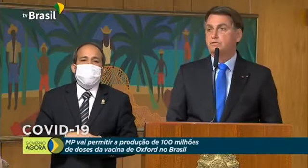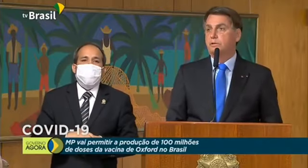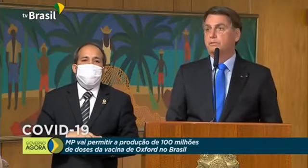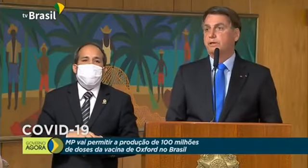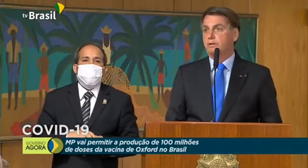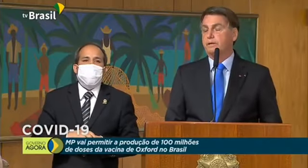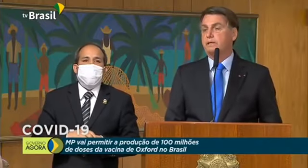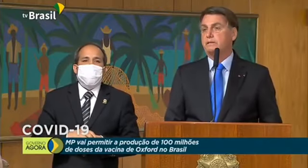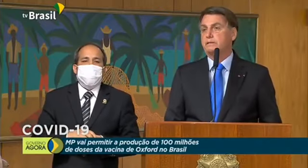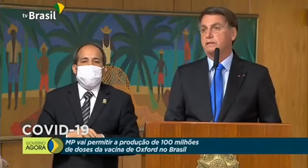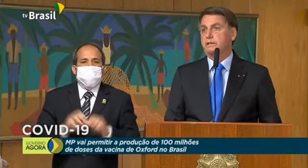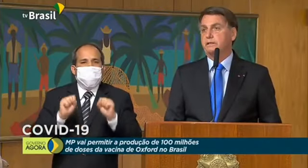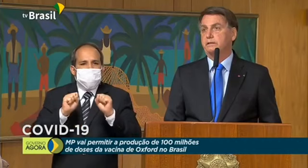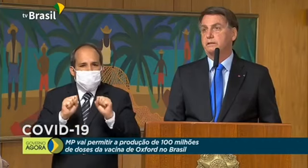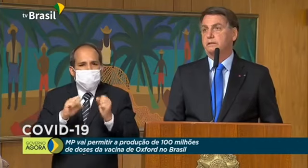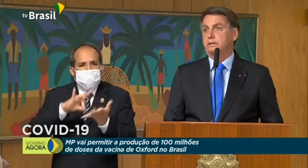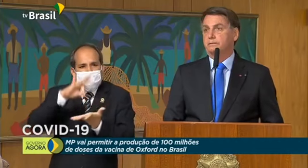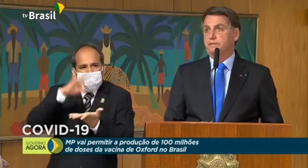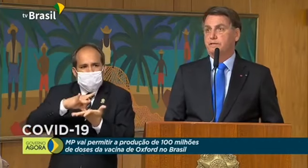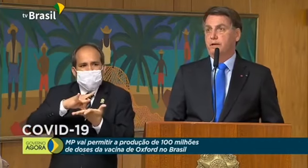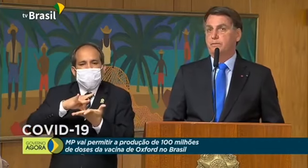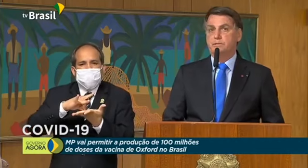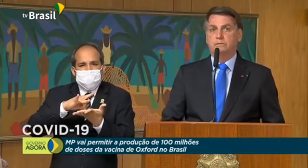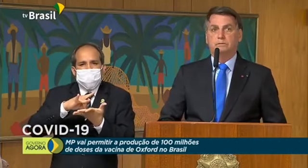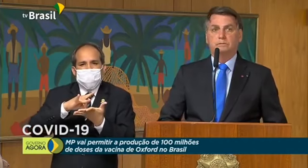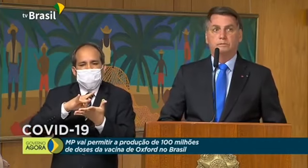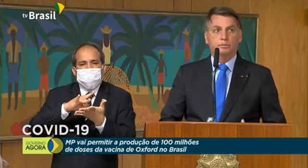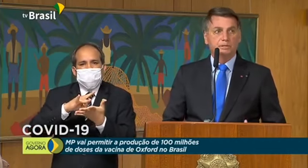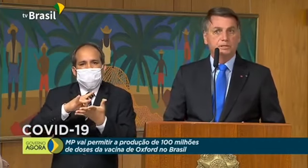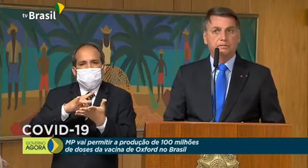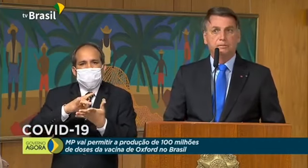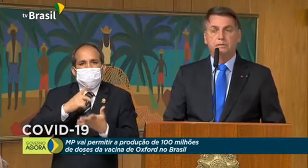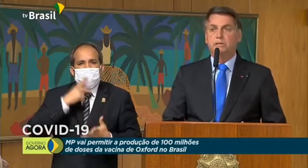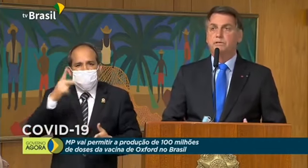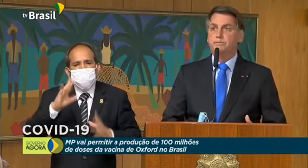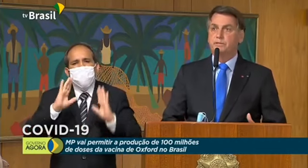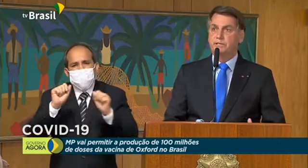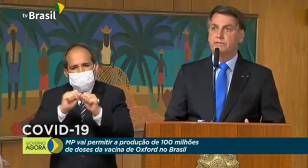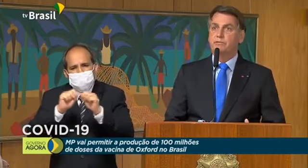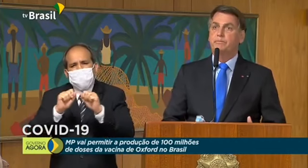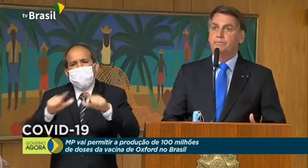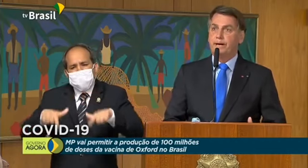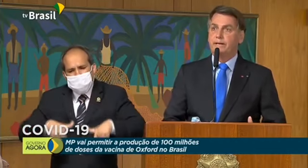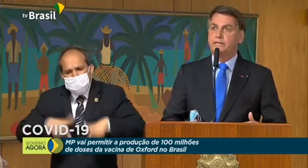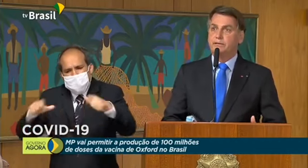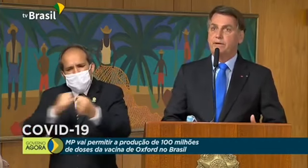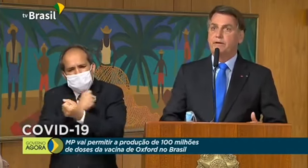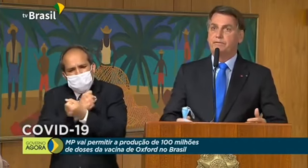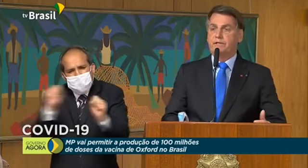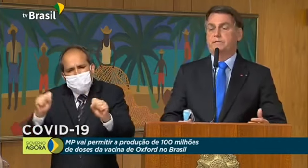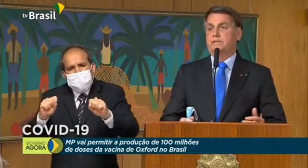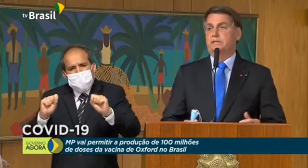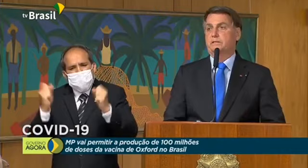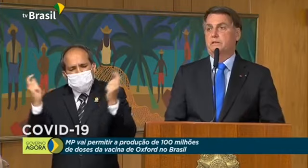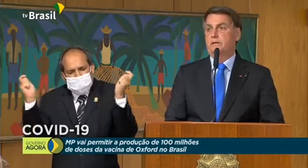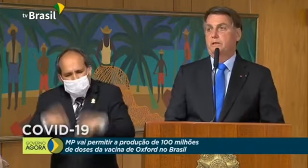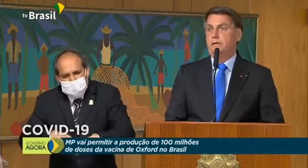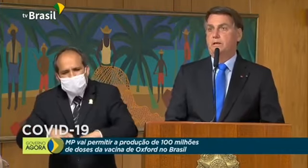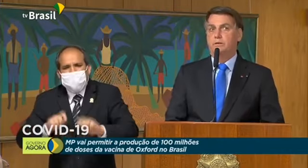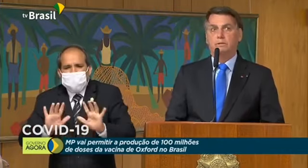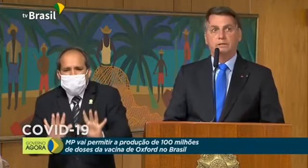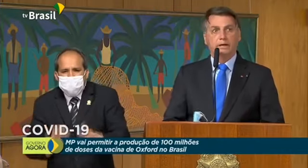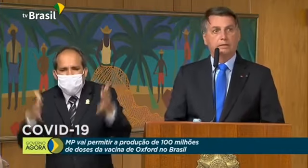nós temos como, realmente, dizer que fizemos o possível e o impossível para salvar vidas,